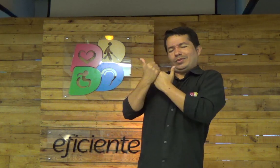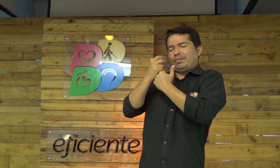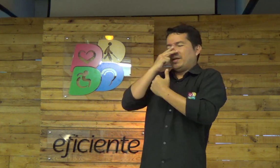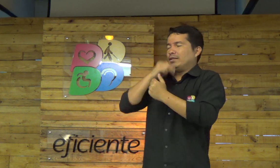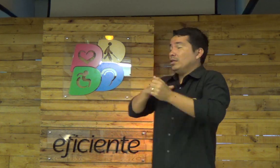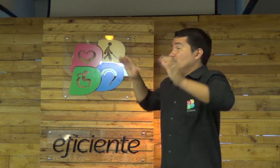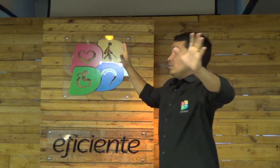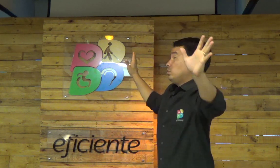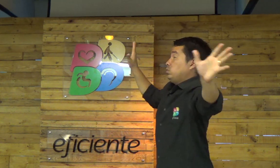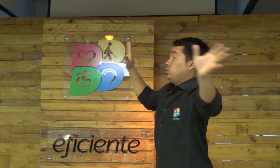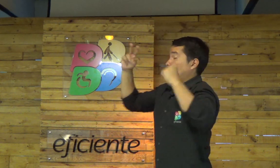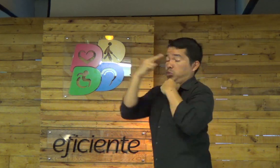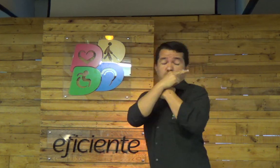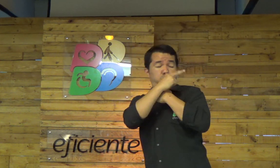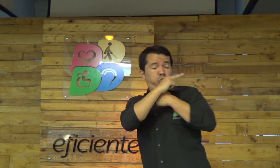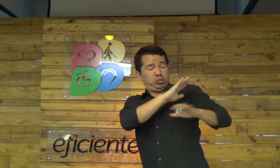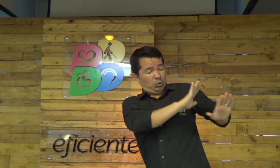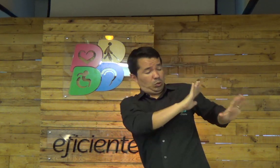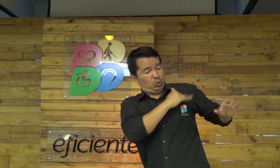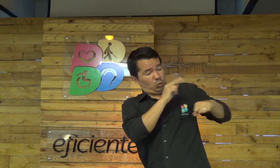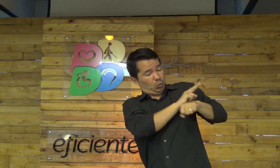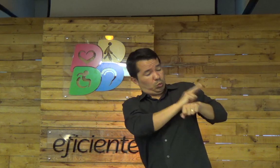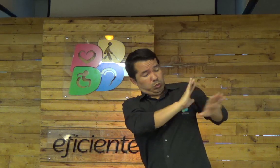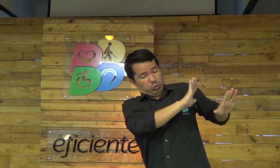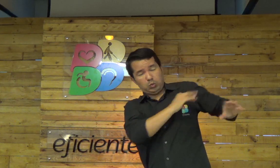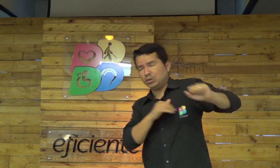limpou todos os meus pecados, que hoje